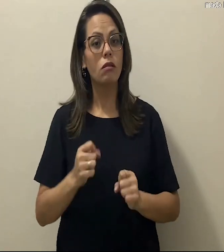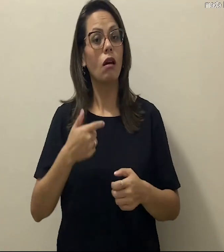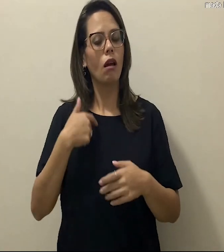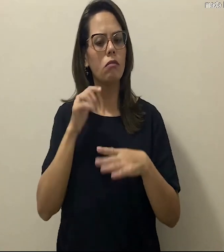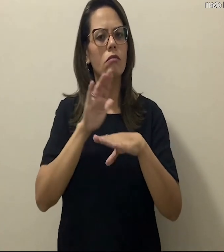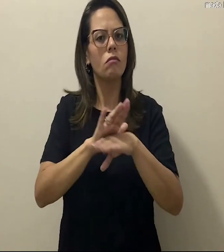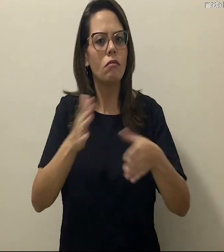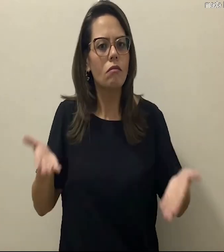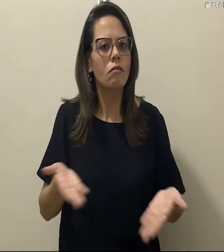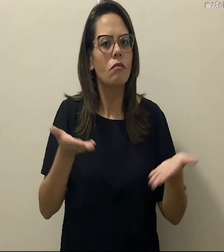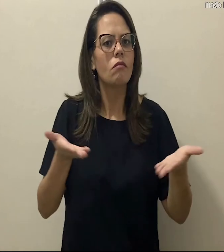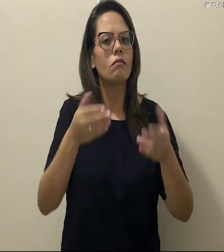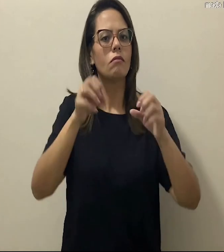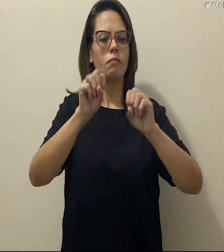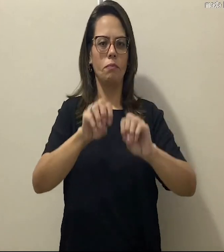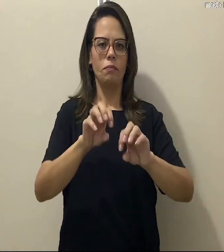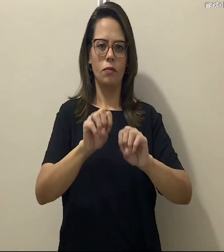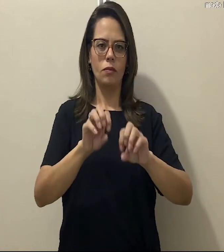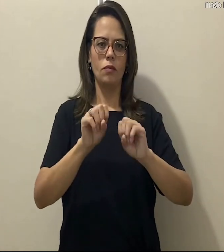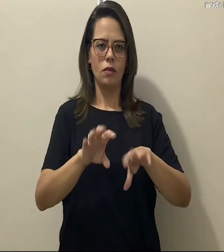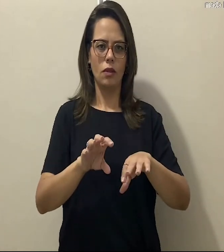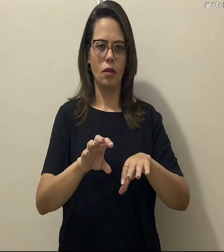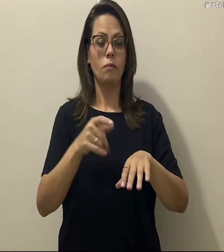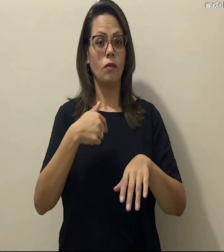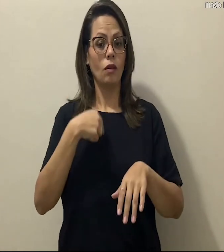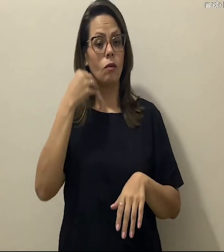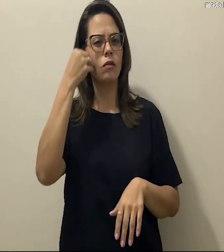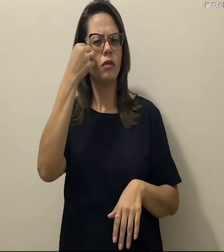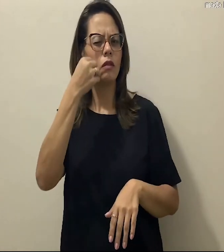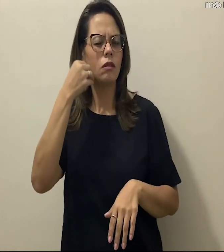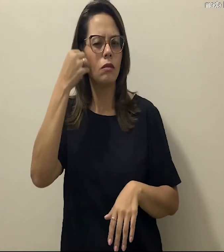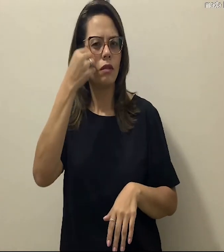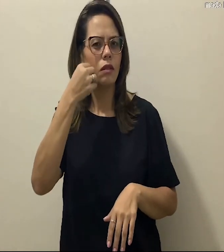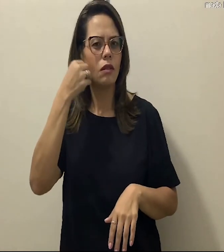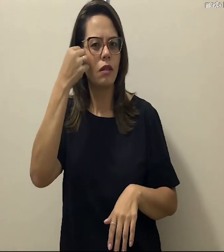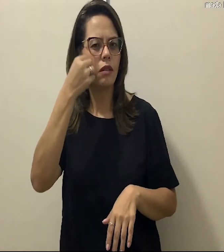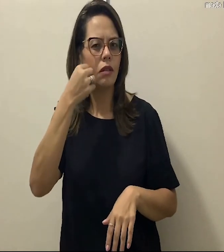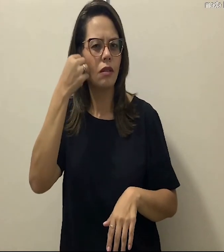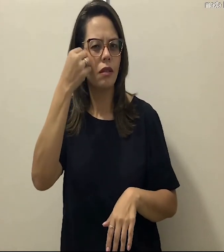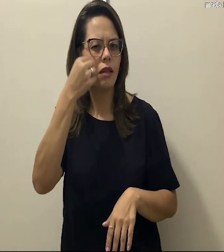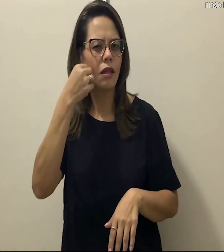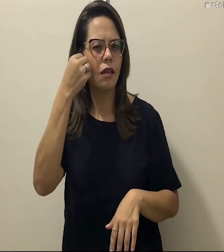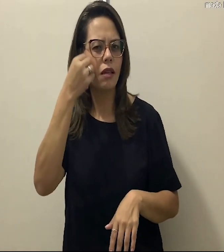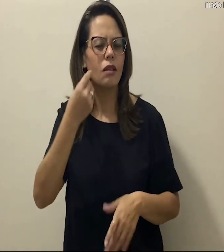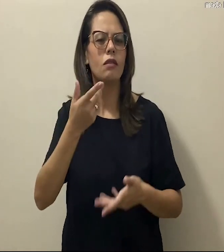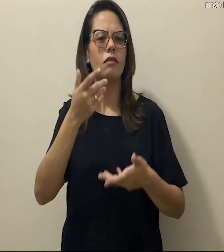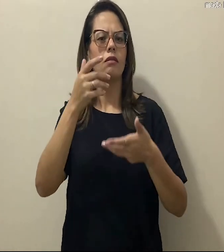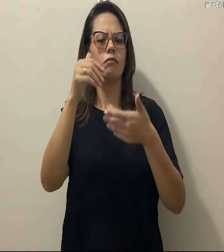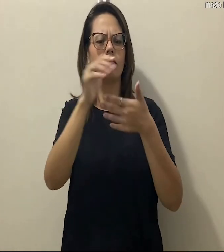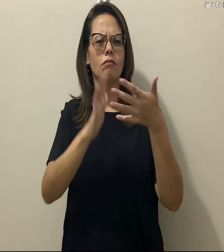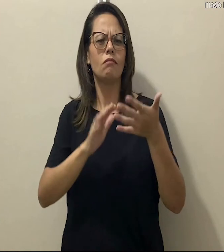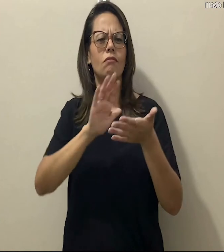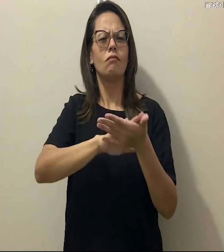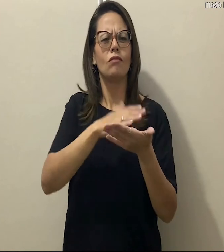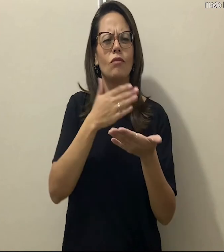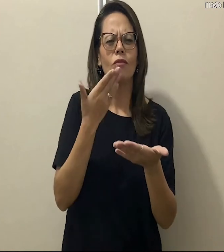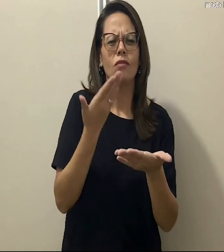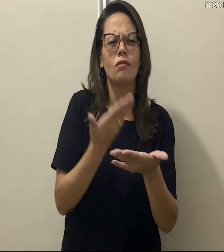problema, eu tô aqui pra ajudar vocês, incentivar vocês. Mas minha responsabilidade é aqui, é ensinar. Eu tenho experiência com